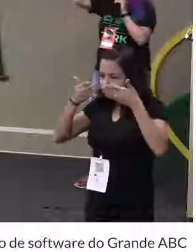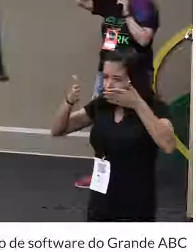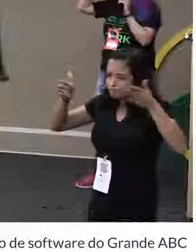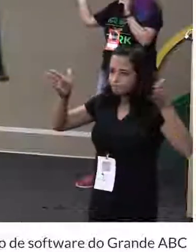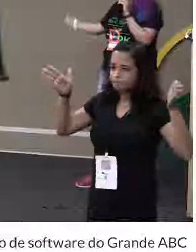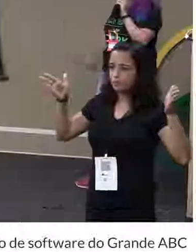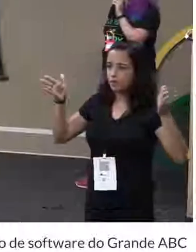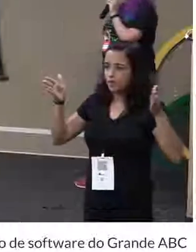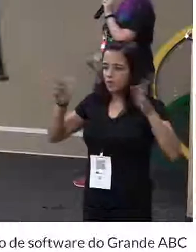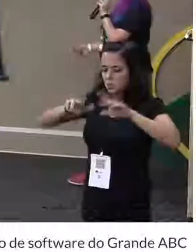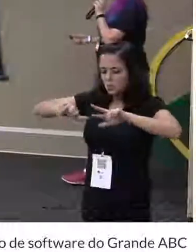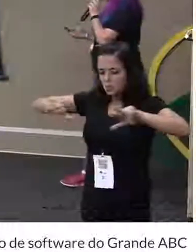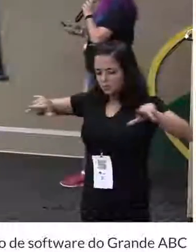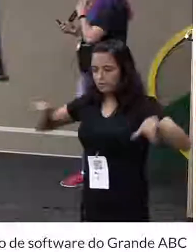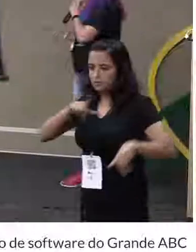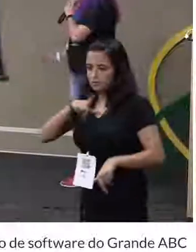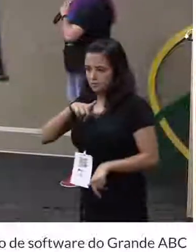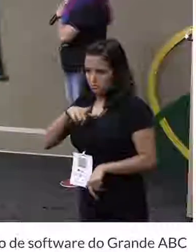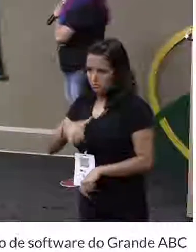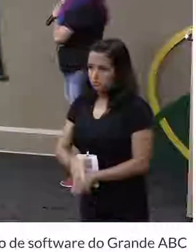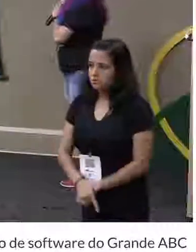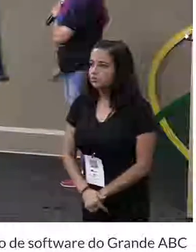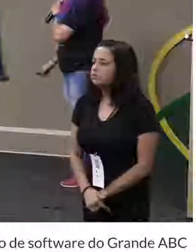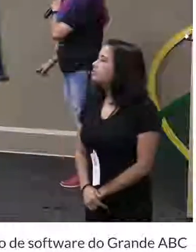mente para outras coisas. Beleza?